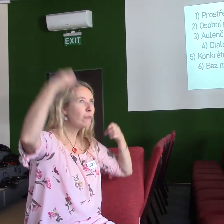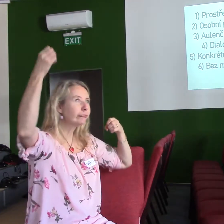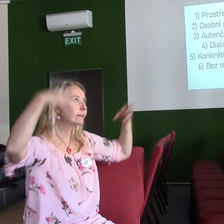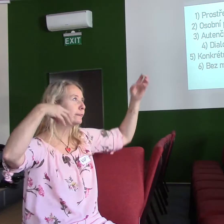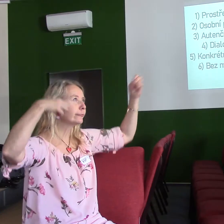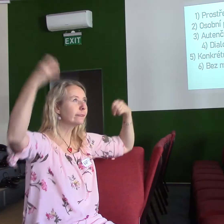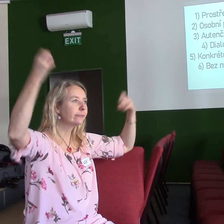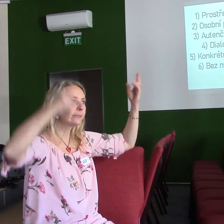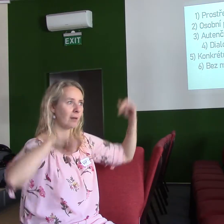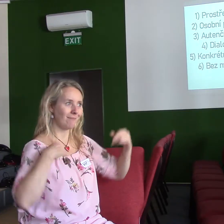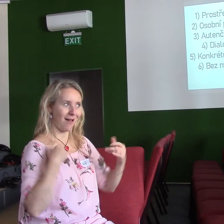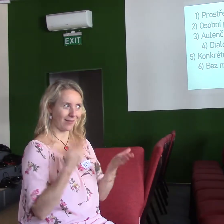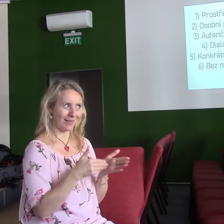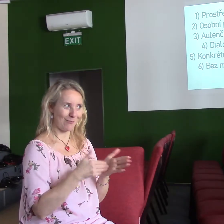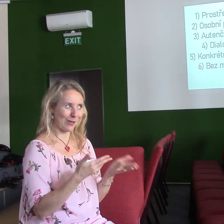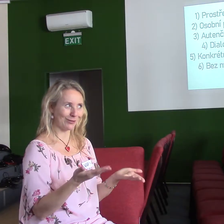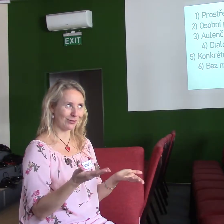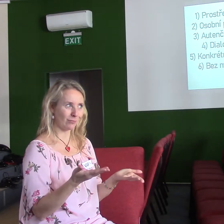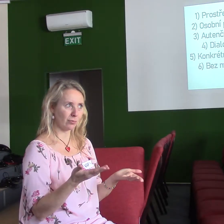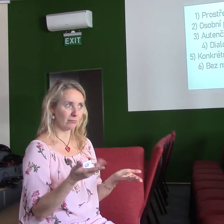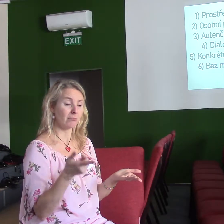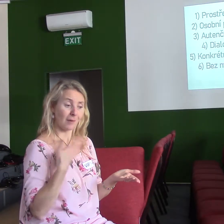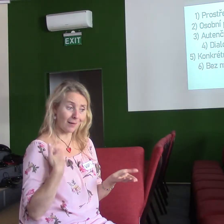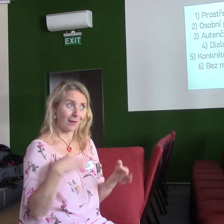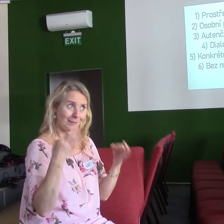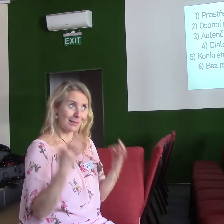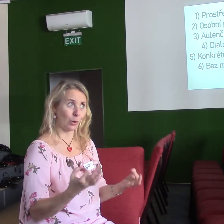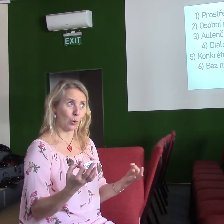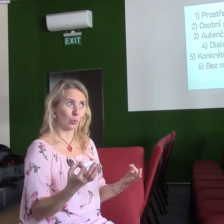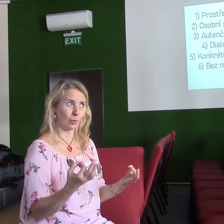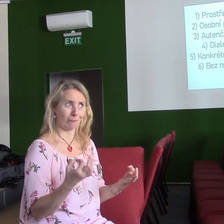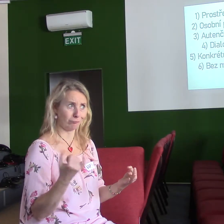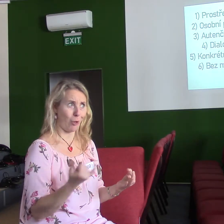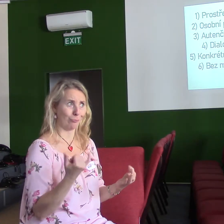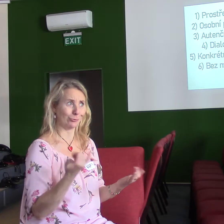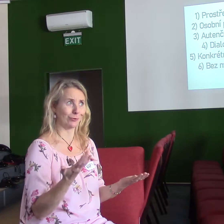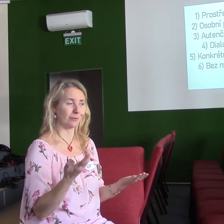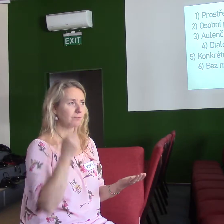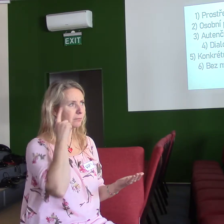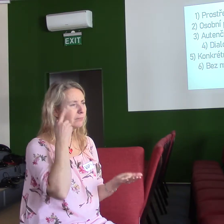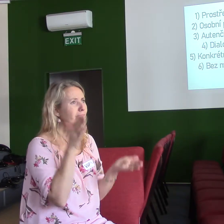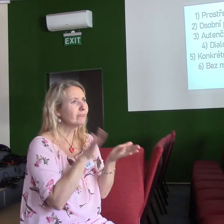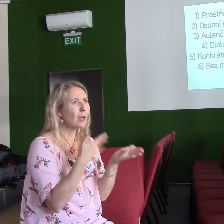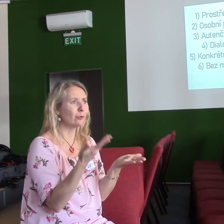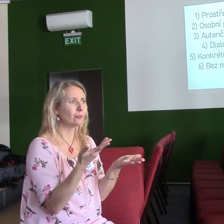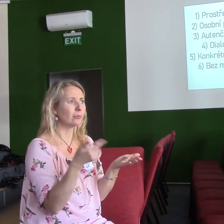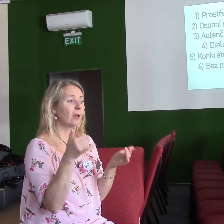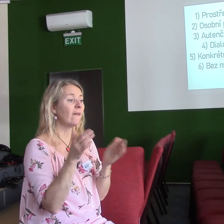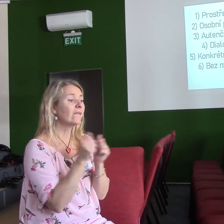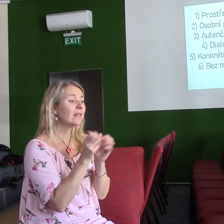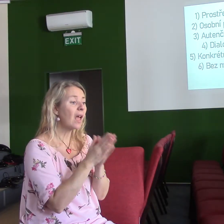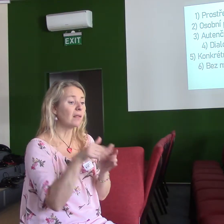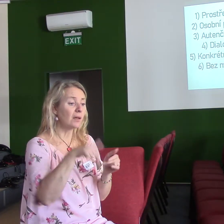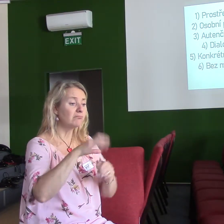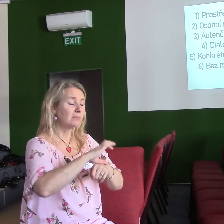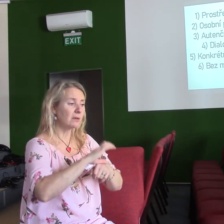vlastně mladým lidem stačí, když je to jednoduché a prosté. Protože oni si furt kladou otázku, proč? Proč bych měl jít neděli do toho sboru?